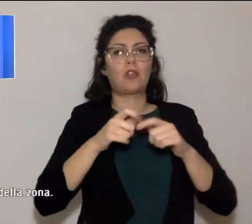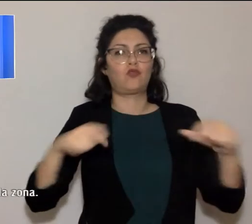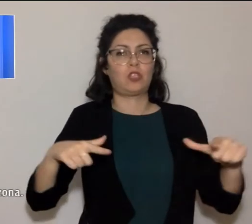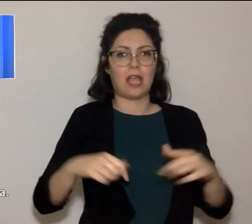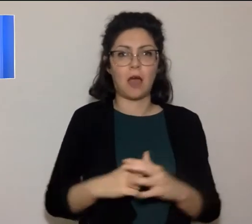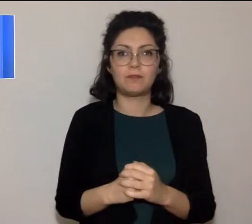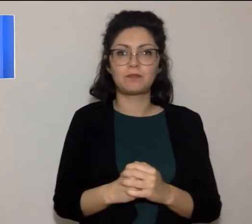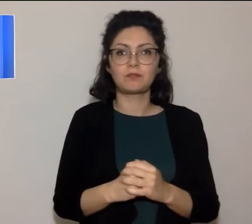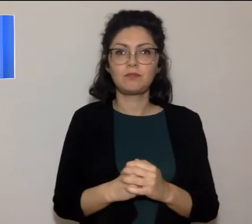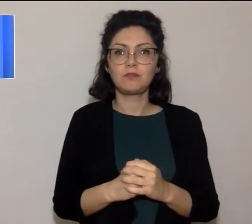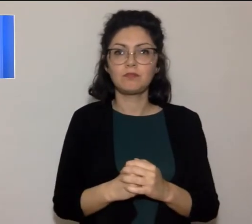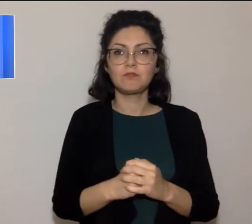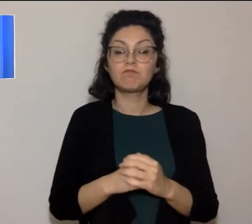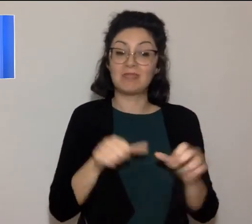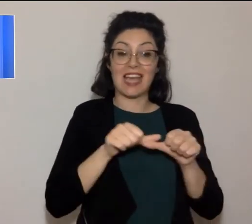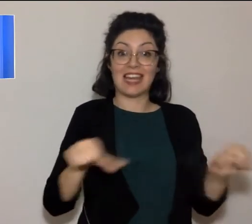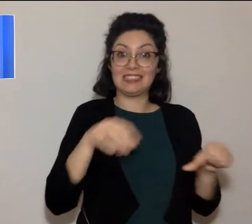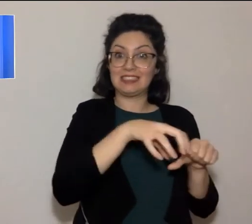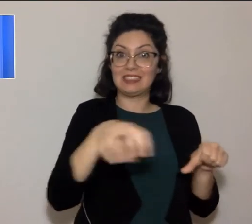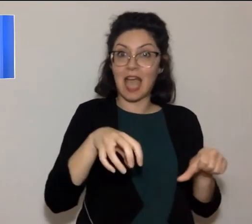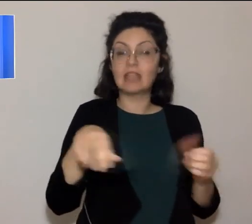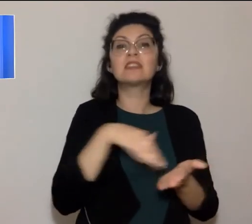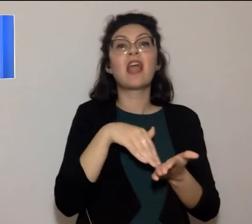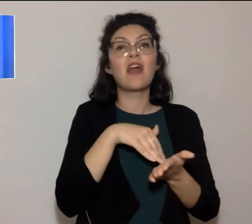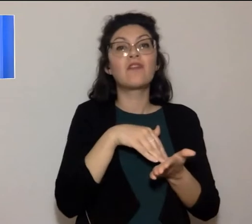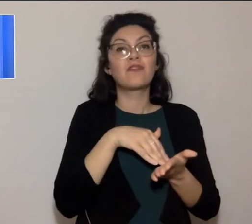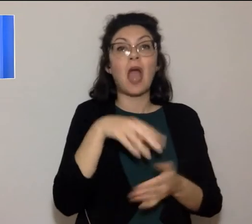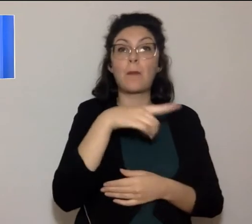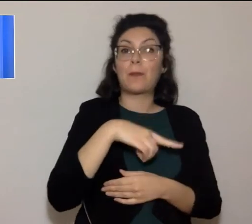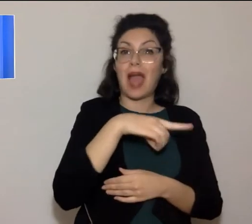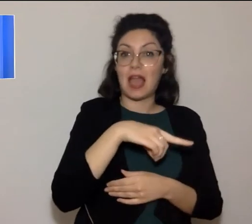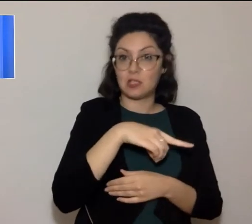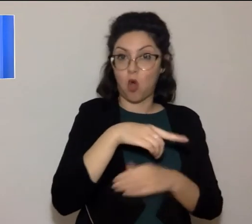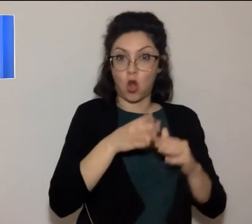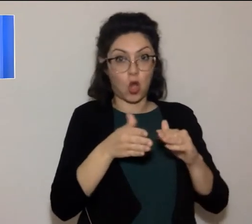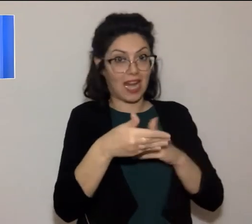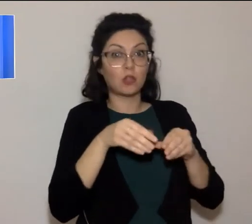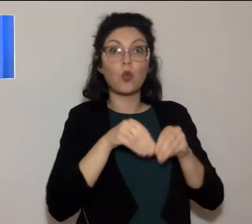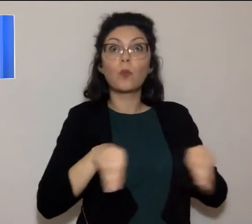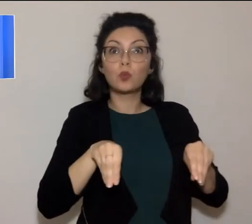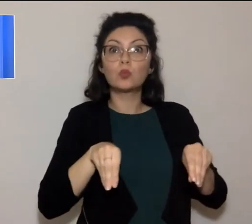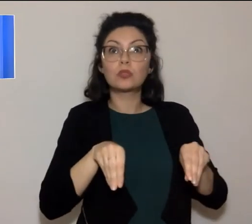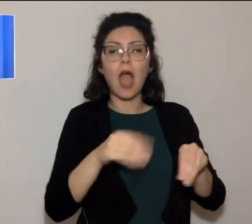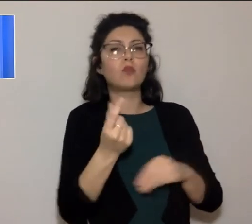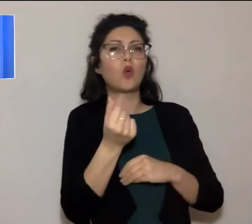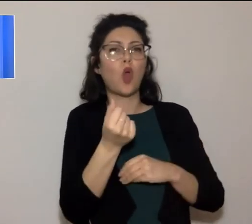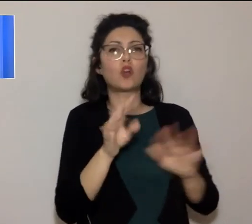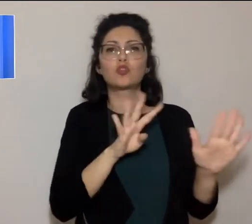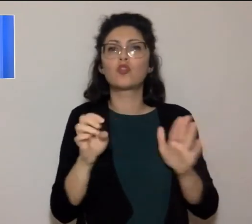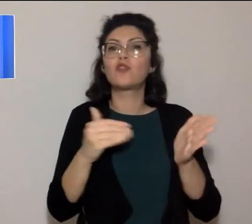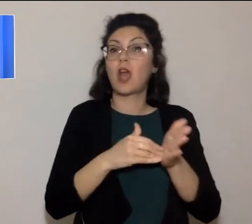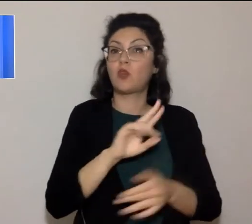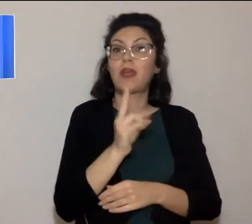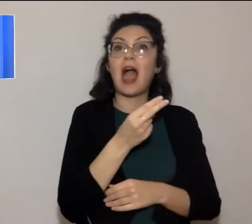Le residenze saranno realizzate in via Palazzuolo sul retro del museo per un costo di novecentomila euro